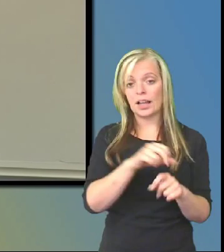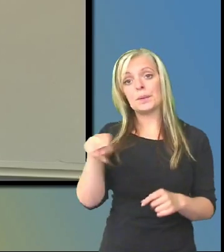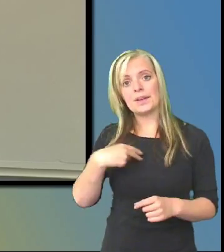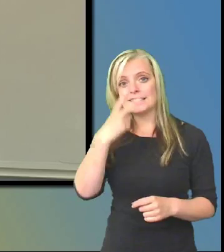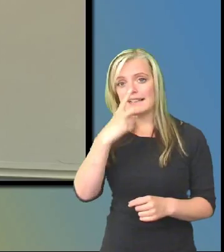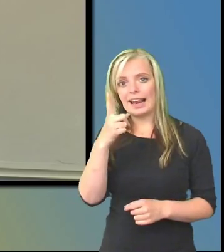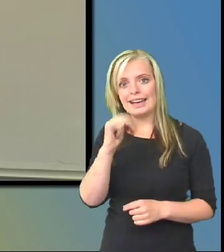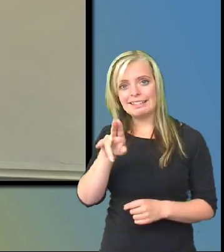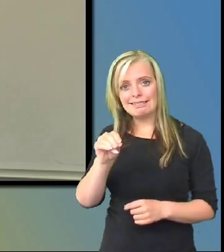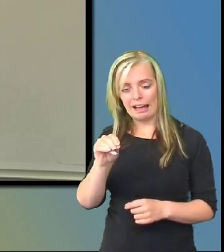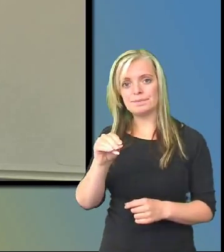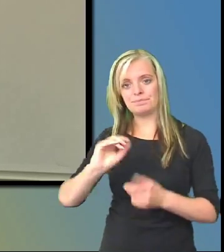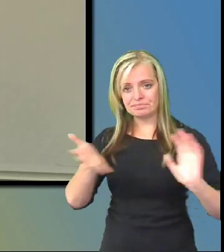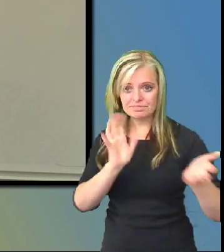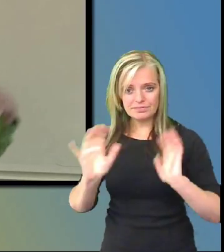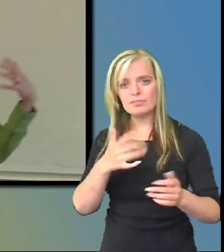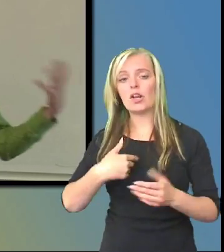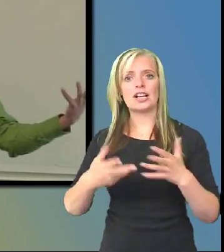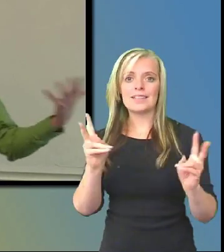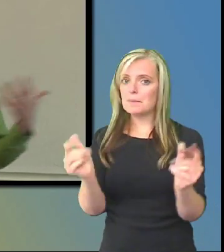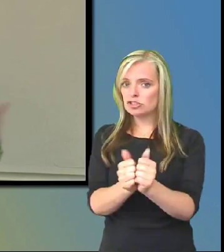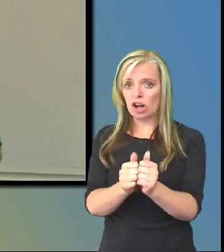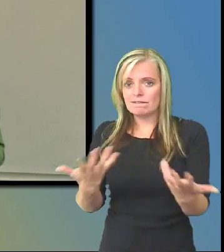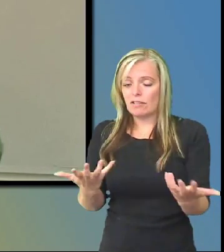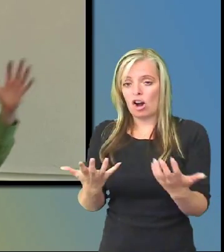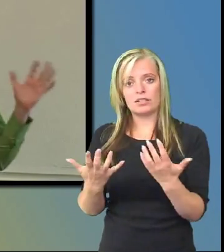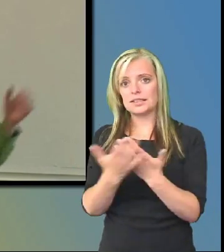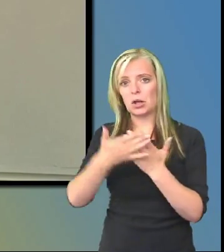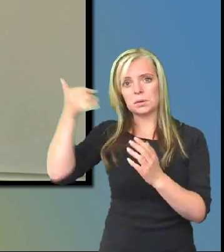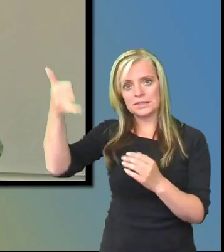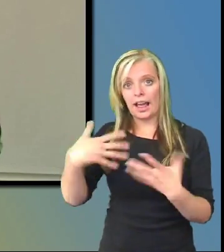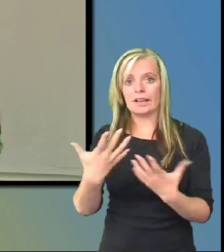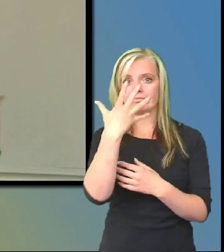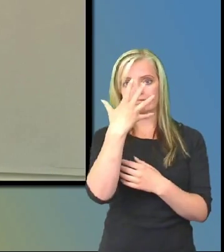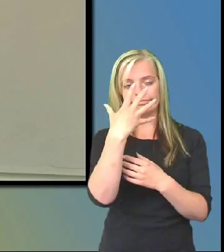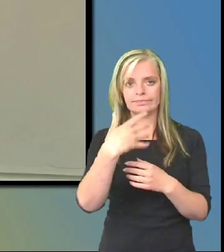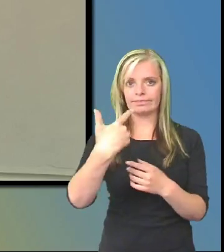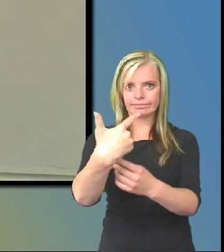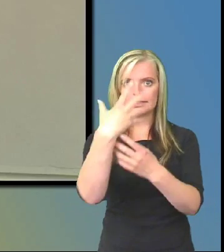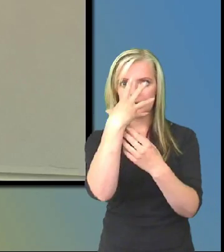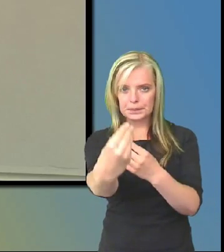Så hon gör samma sak. vad den datorn gör där det är att ta bilden. Fotograferar Lina och lägger på med